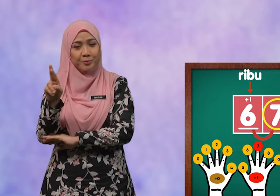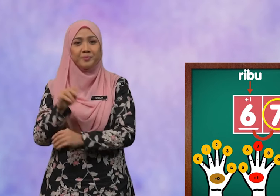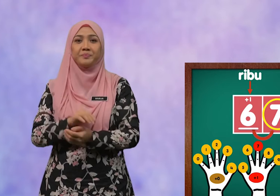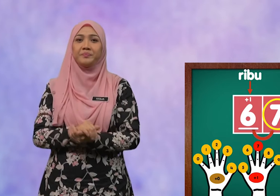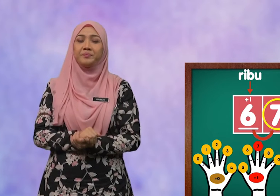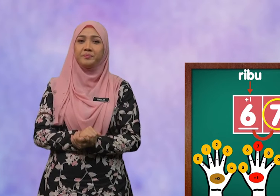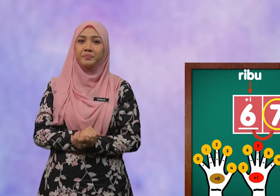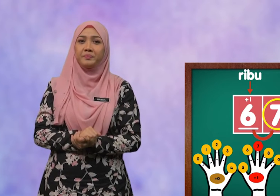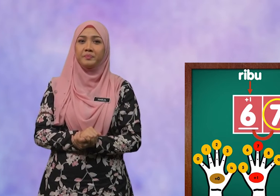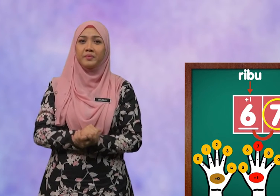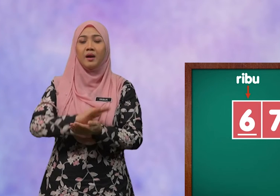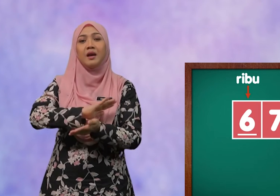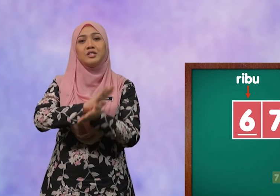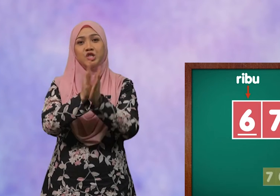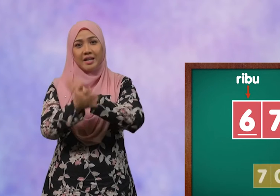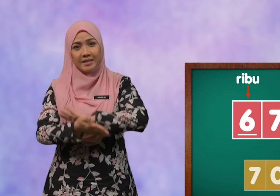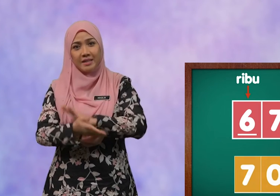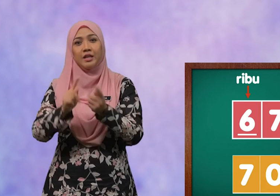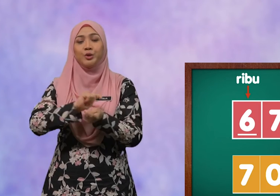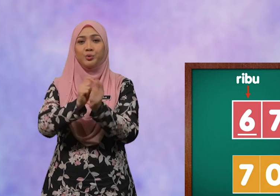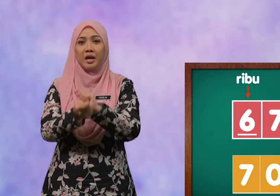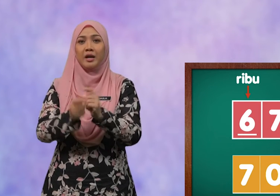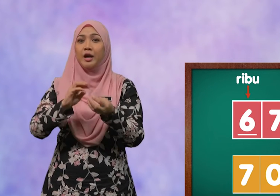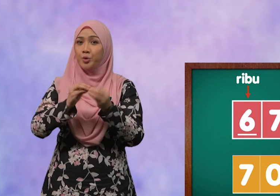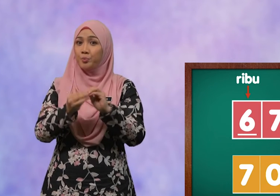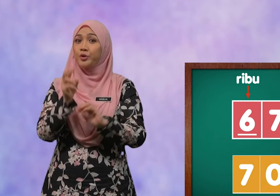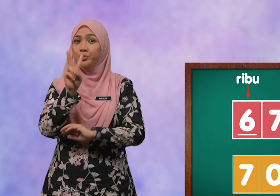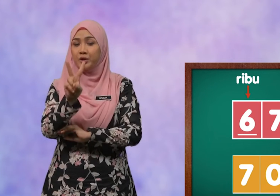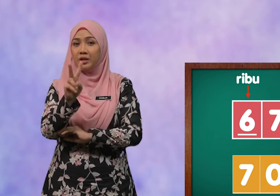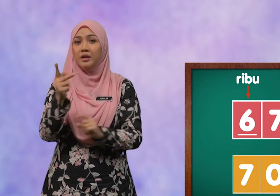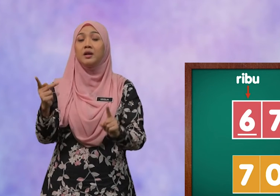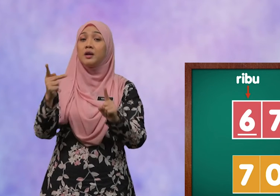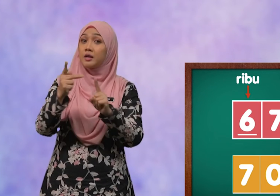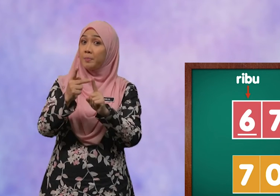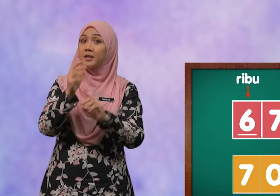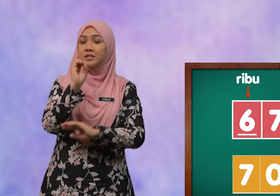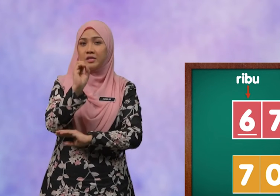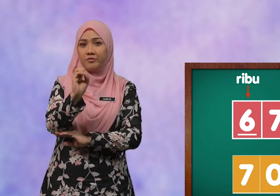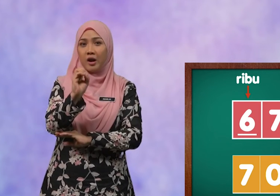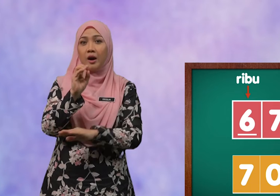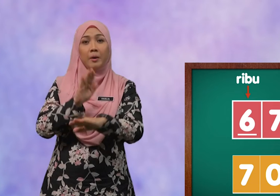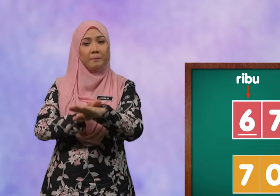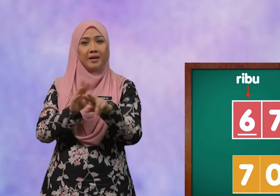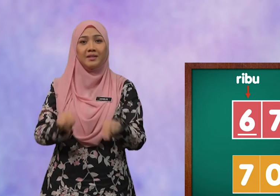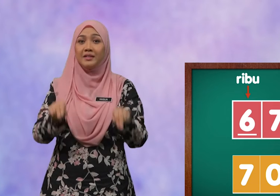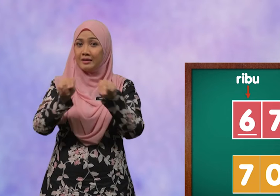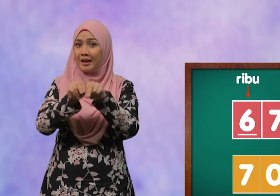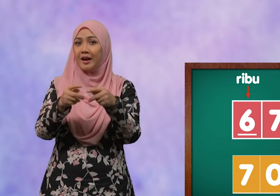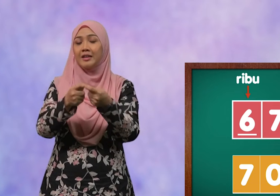Jadi, tukarkan nombor 2 kepada nilai